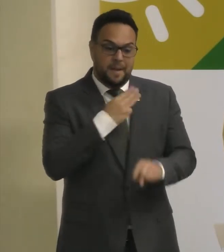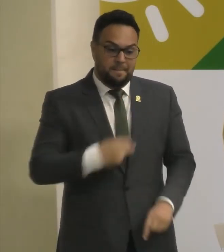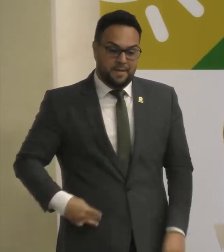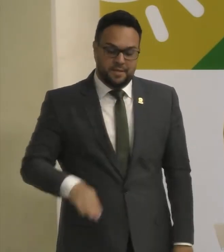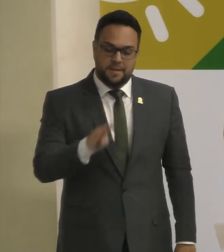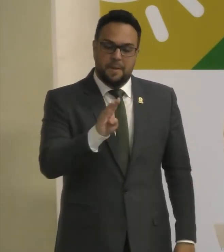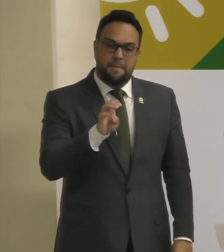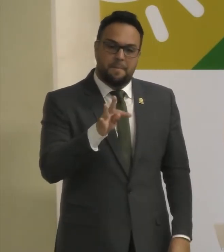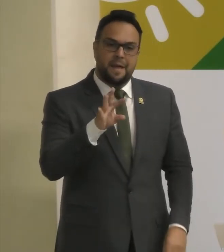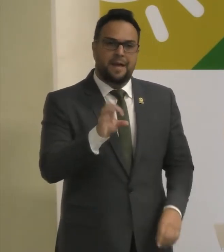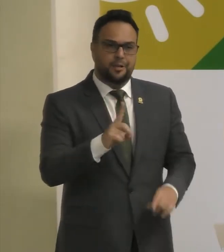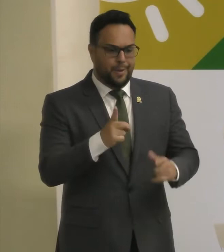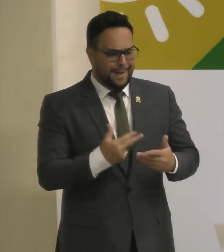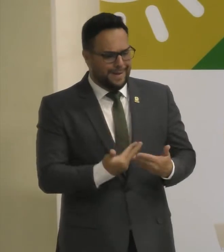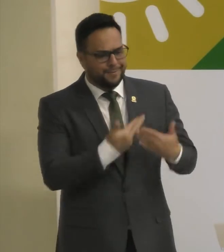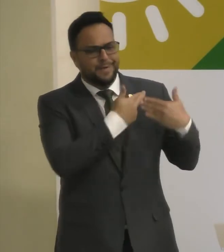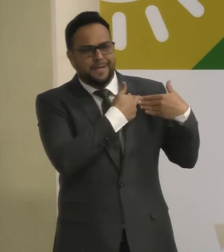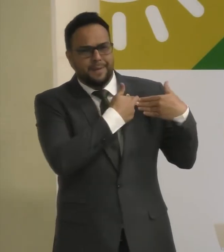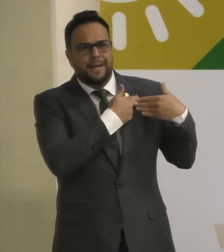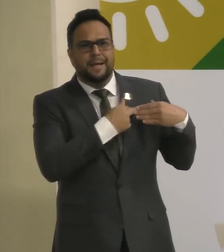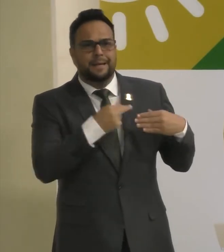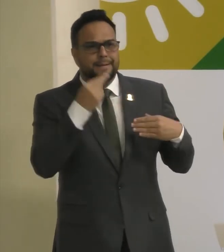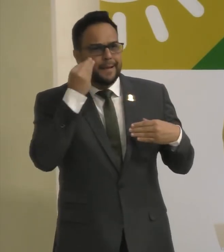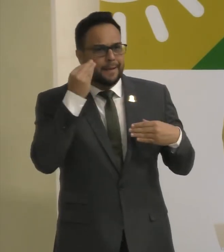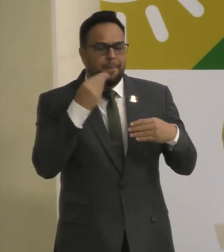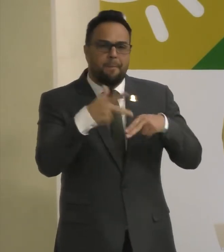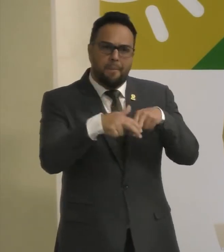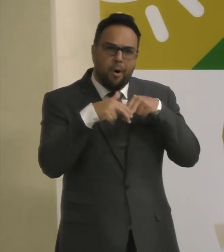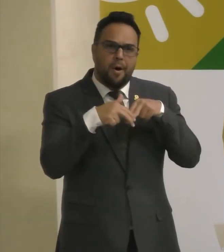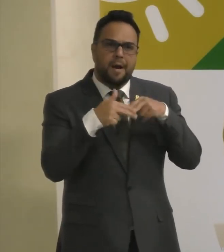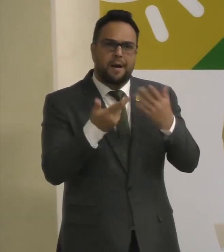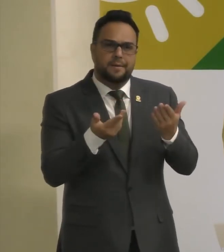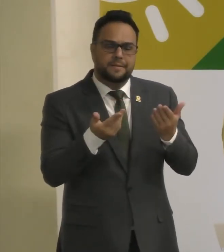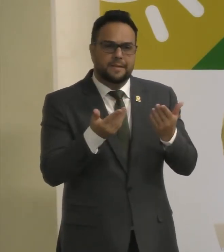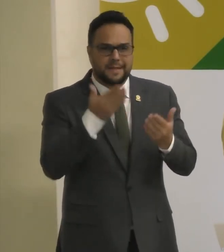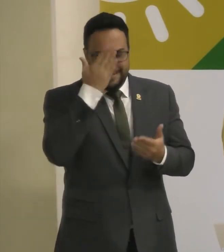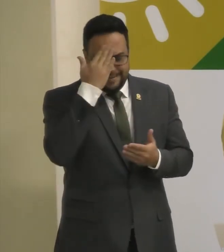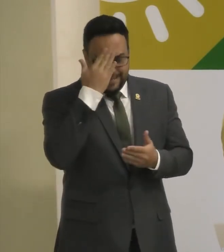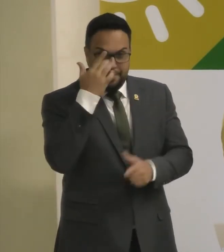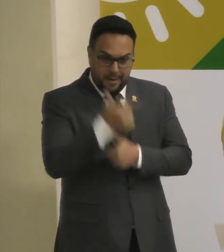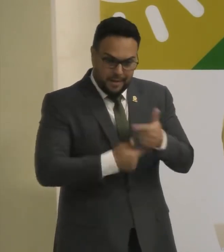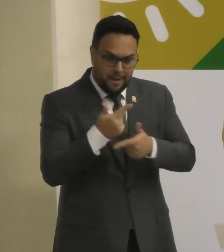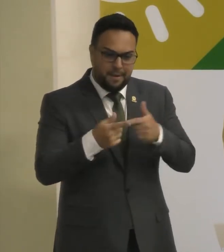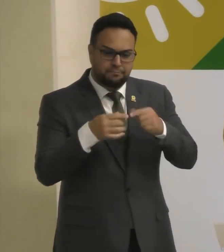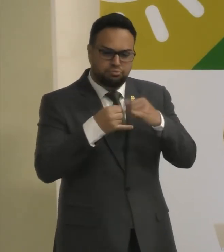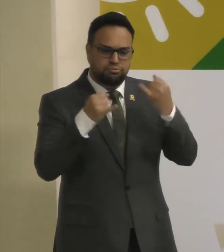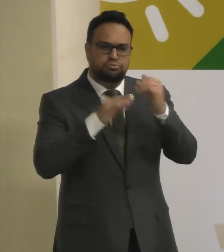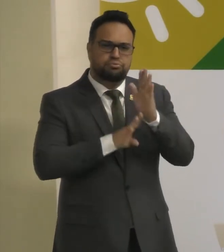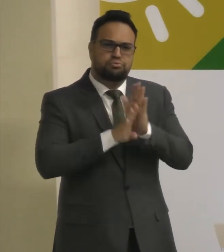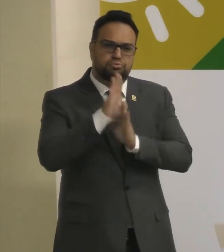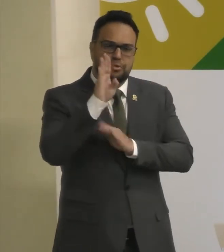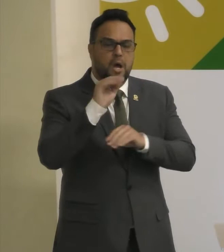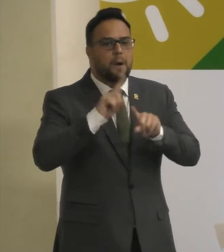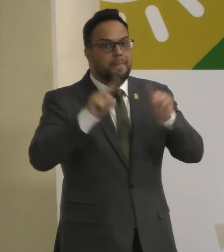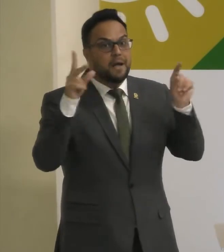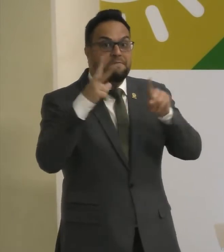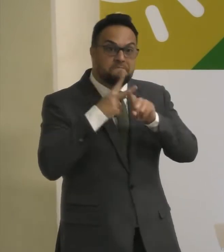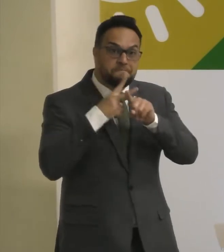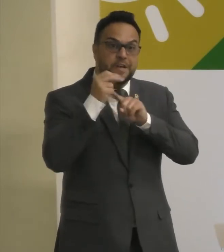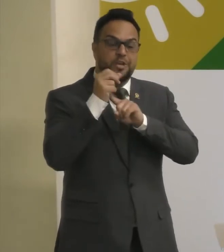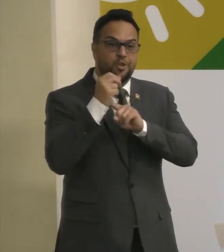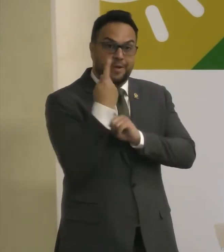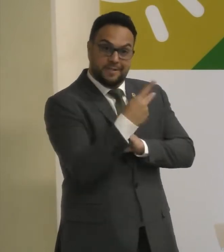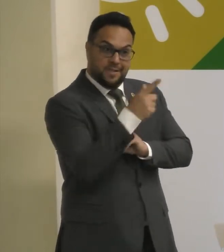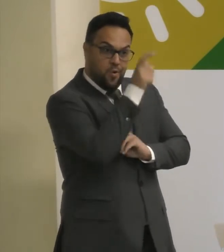saga Que é A tarifa de luz E o momento Que a gente vive Então isso é uma vitória Do seu governo Presidente Com a união De todos nós